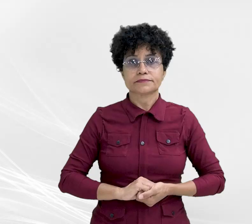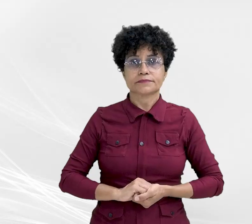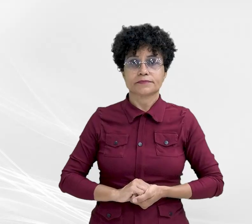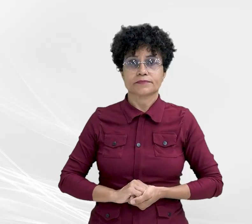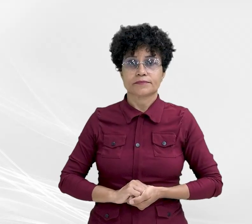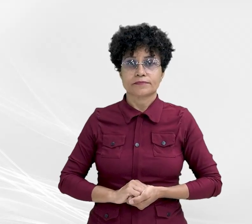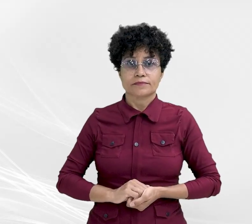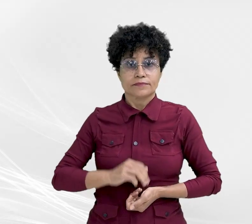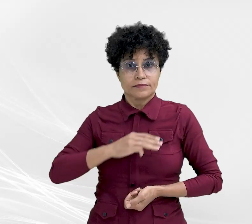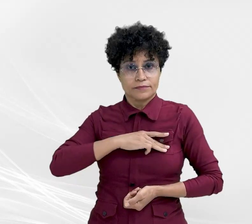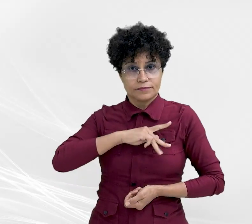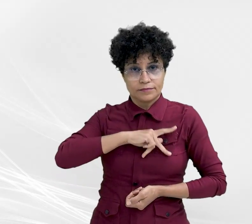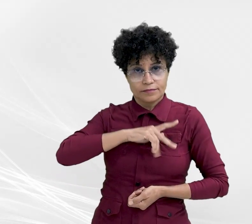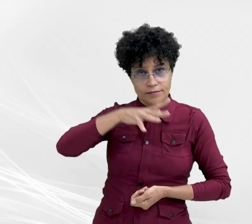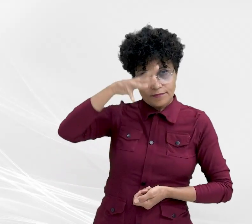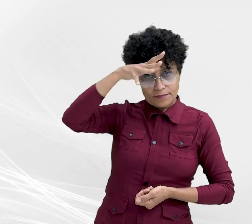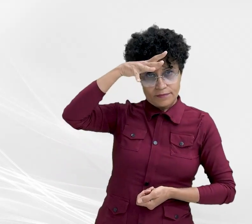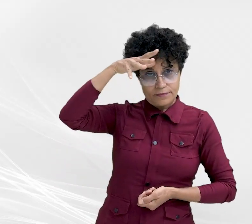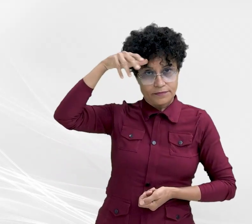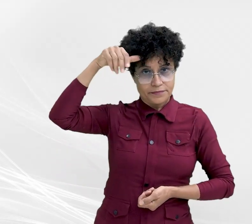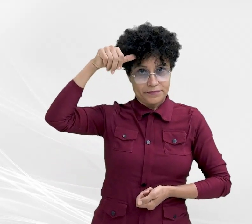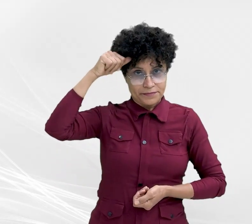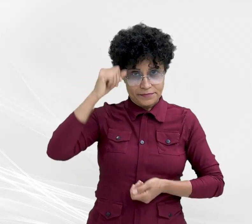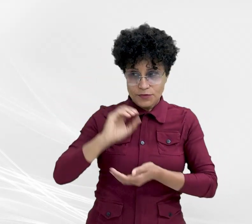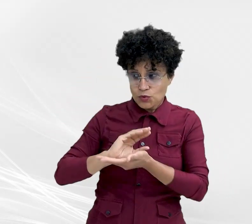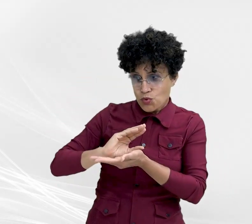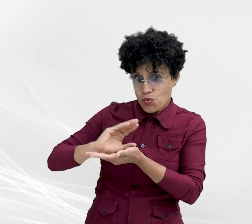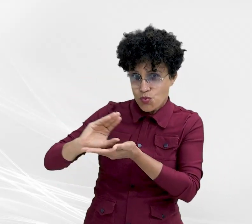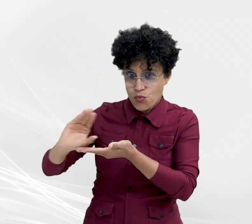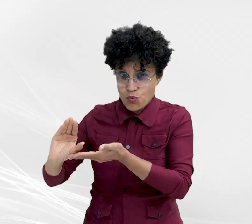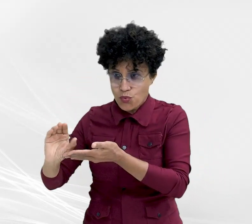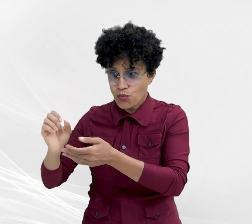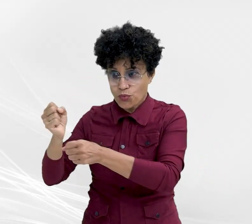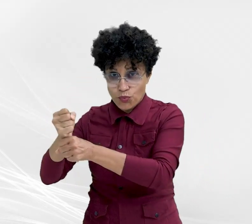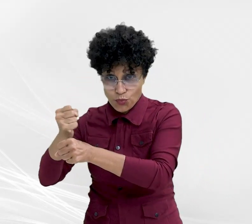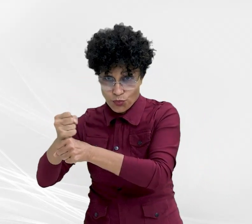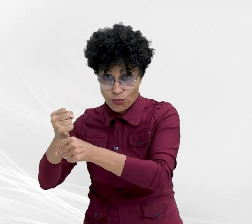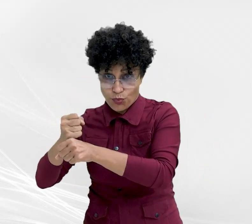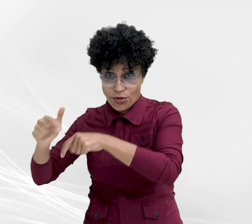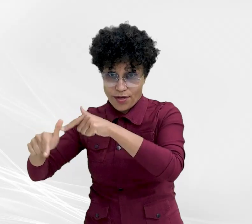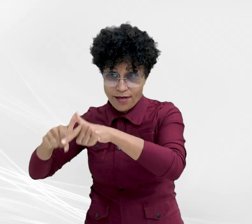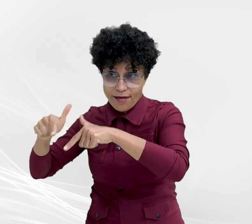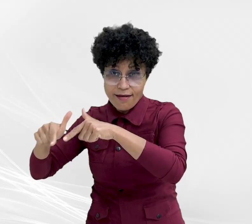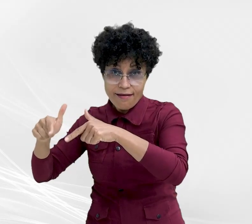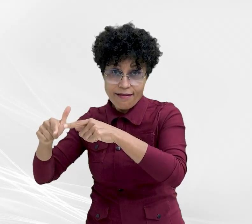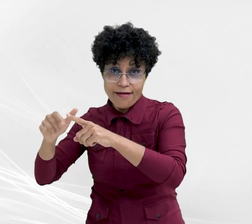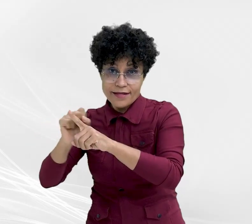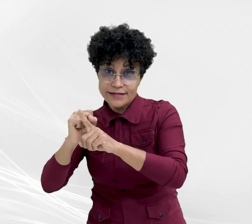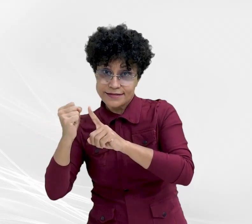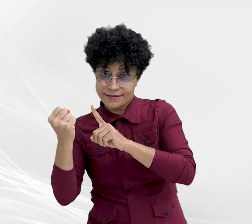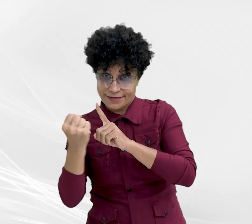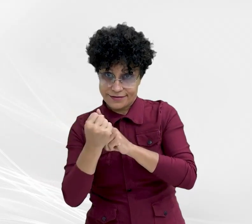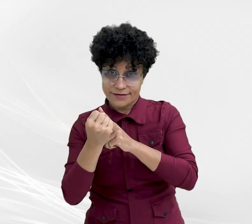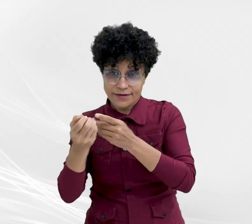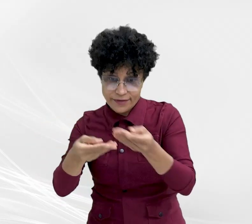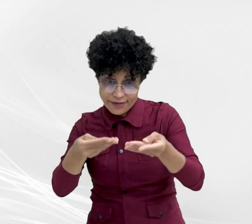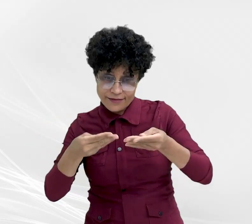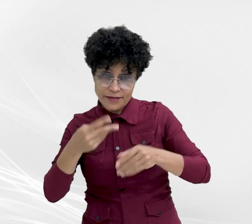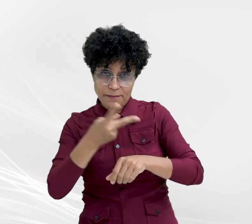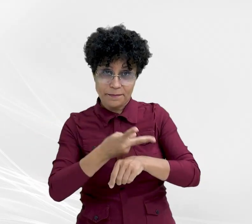Ministério Público de Mato Grosso destina recursos a obras sociais e recebe prêmio. O Ministério Público do